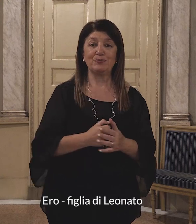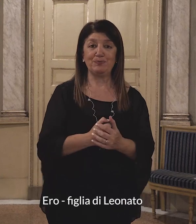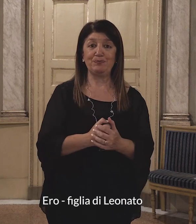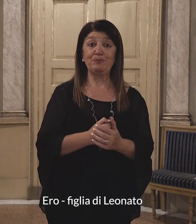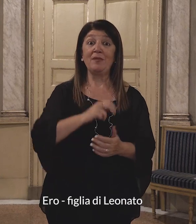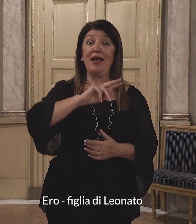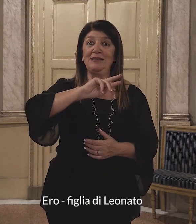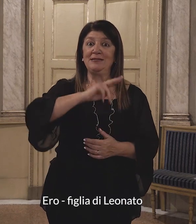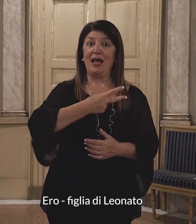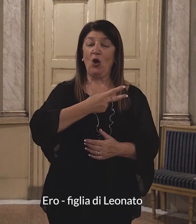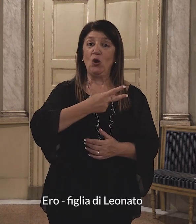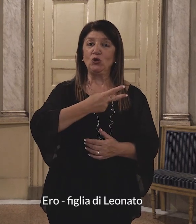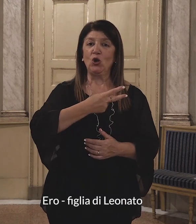Ero, figlia di Leonato.